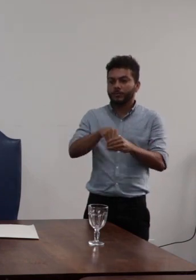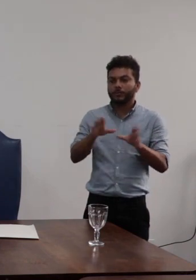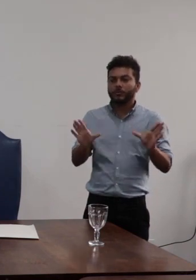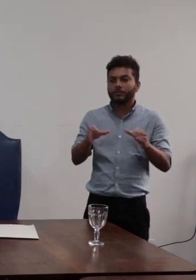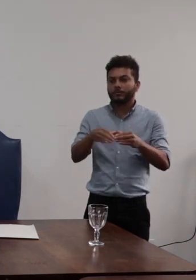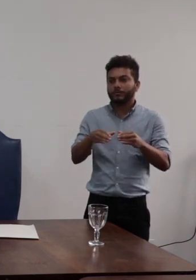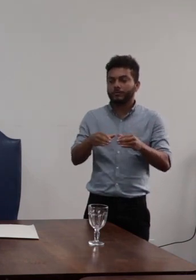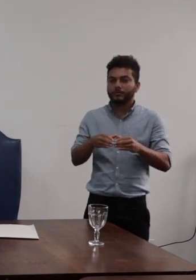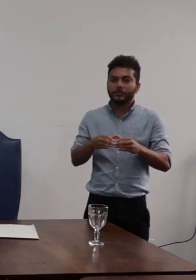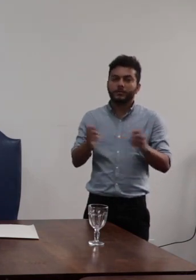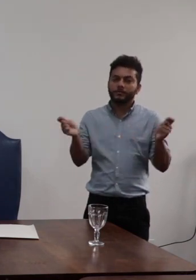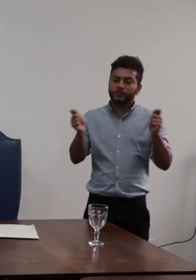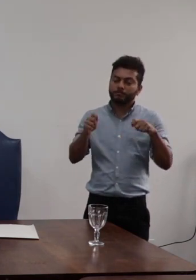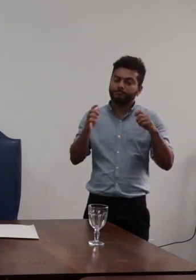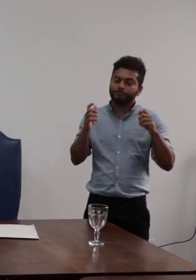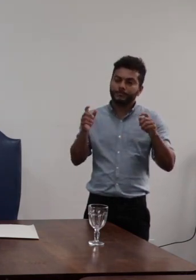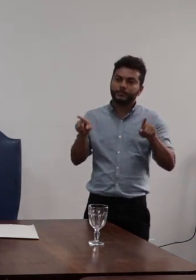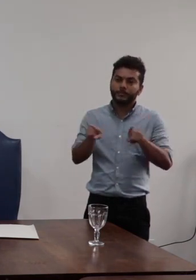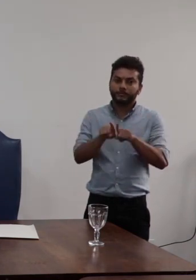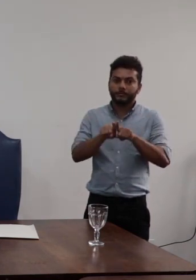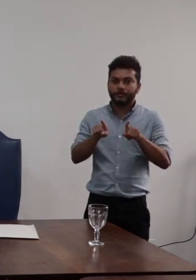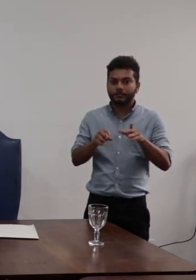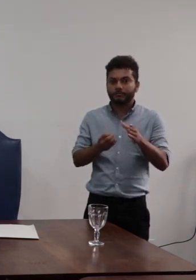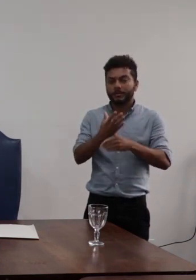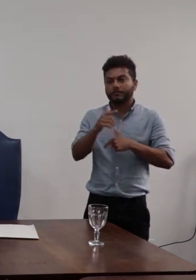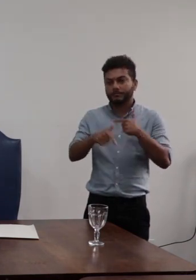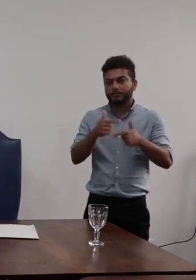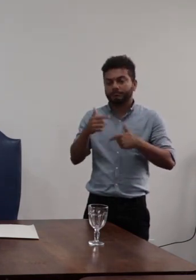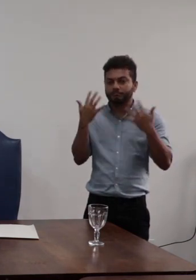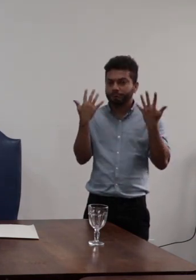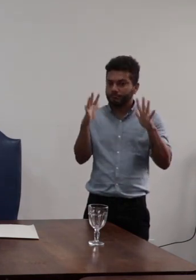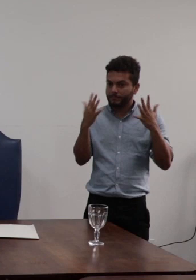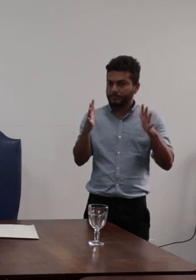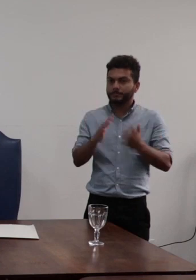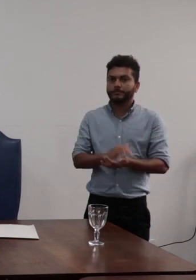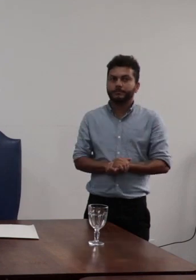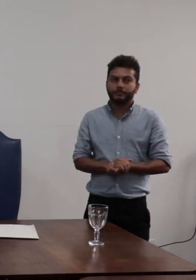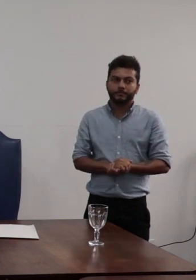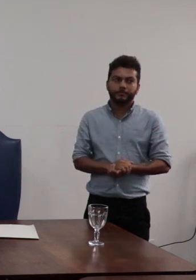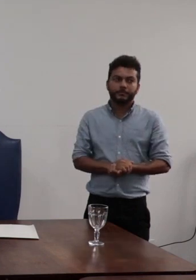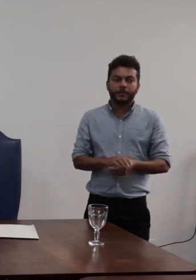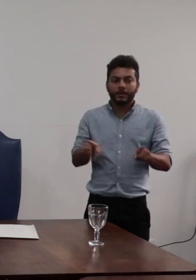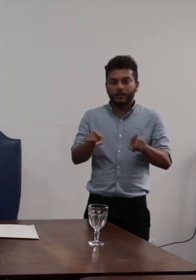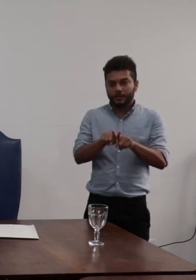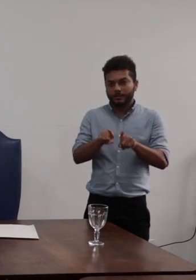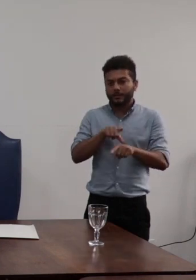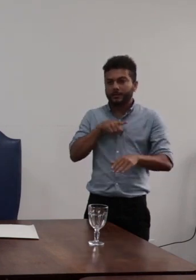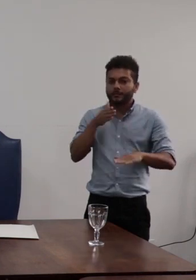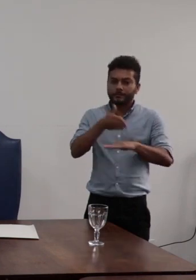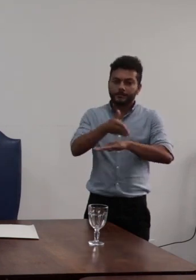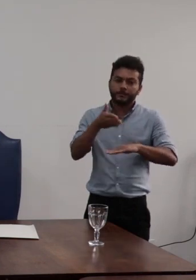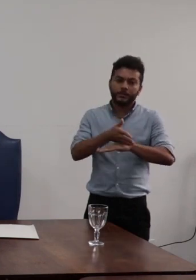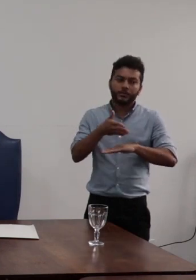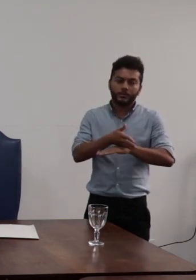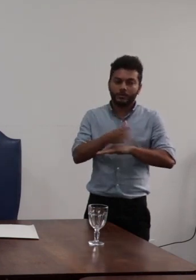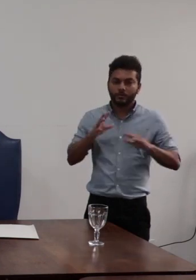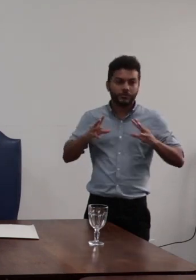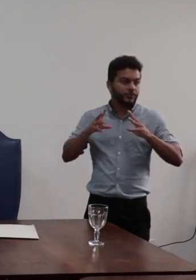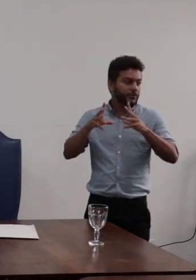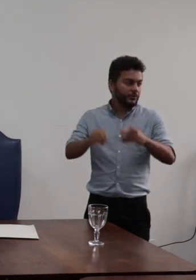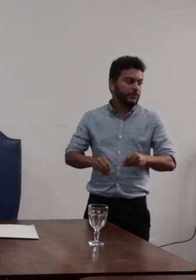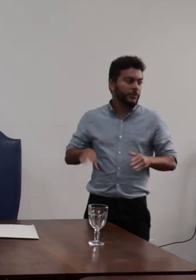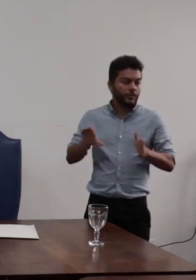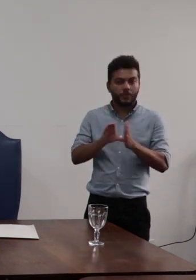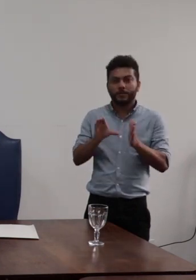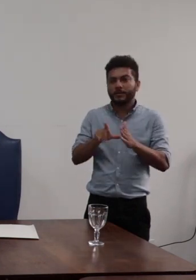parabenizo pelo trabalho feito a gente contou aí com a participação como já foi descrita de toda a nossa comunidade mas tem um